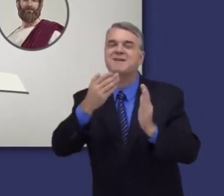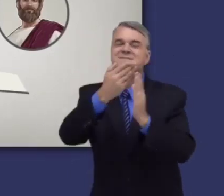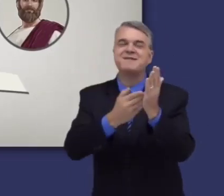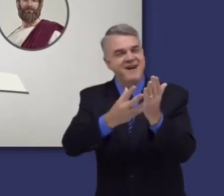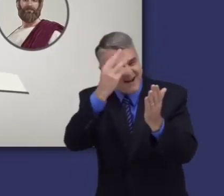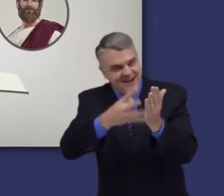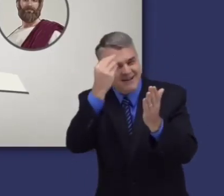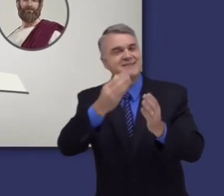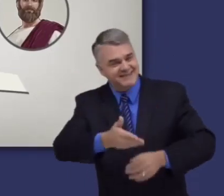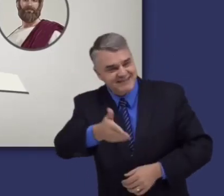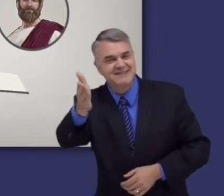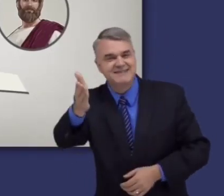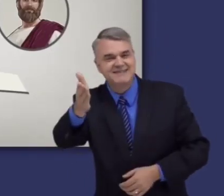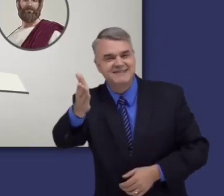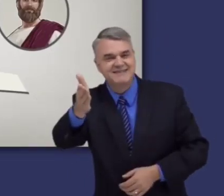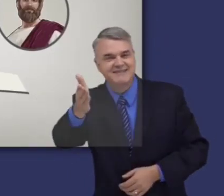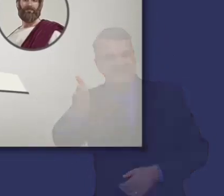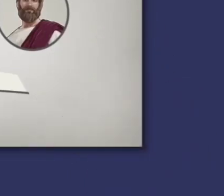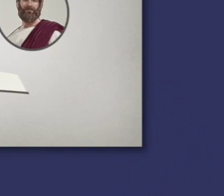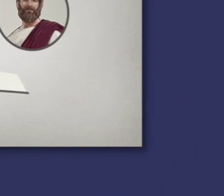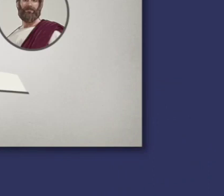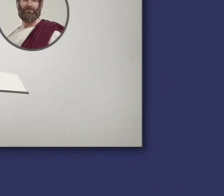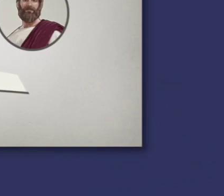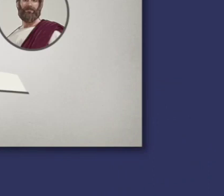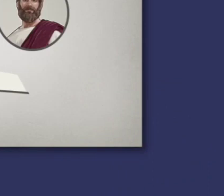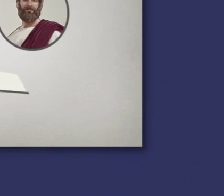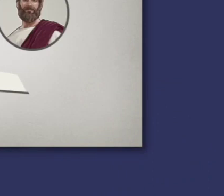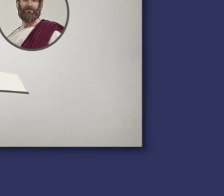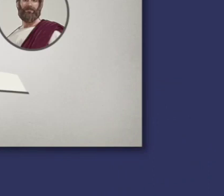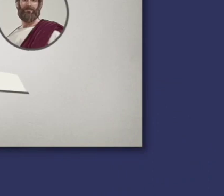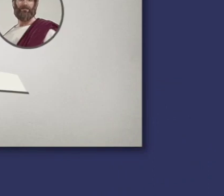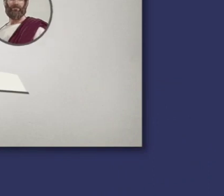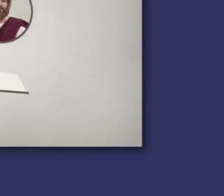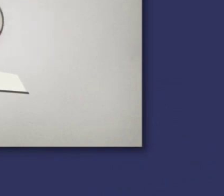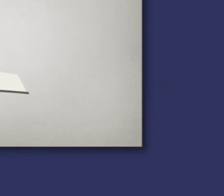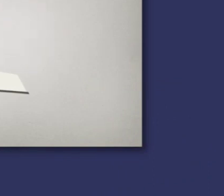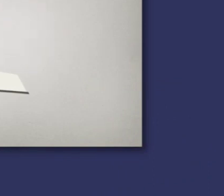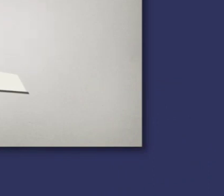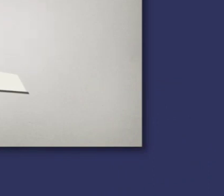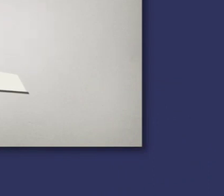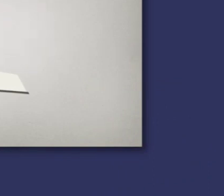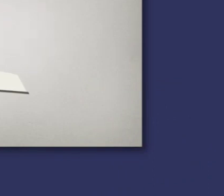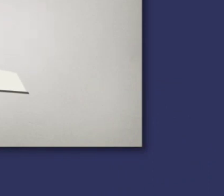esos hombres de fe se cumplen gracias a Jesucristo, el Rey del Reino de Dios.